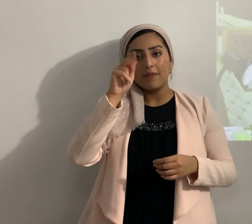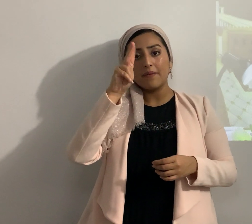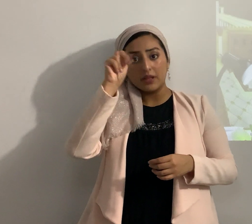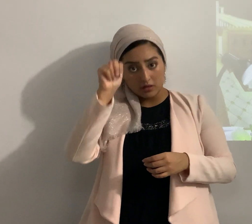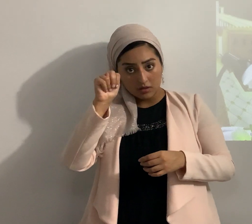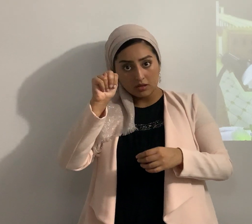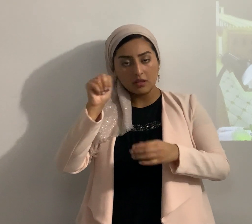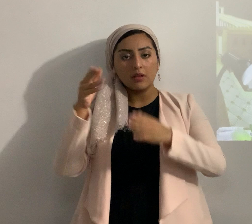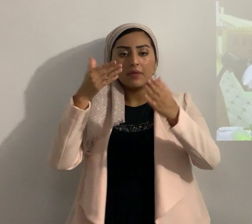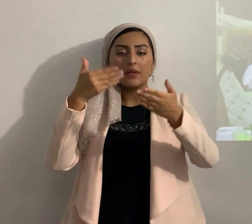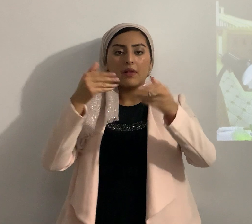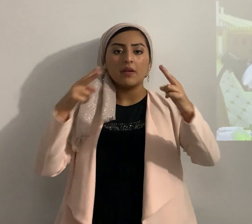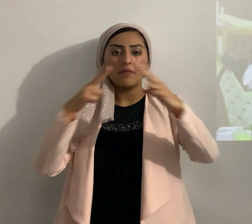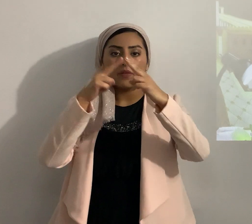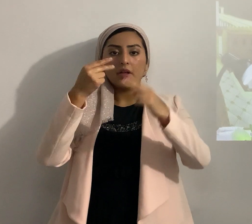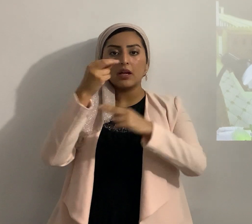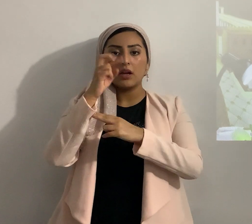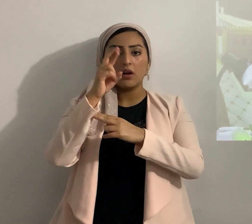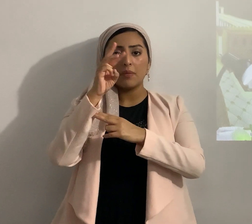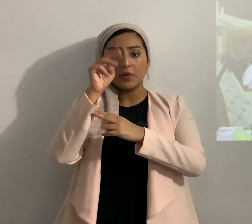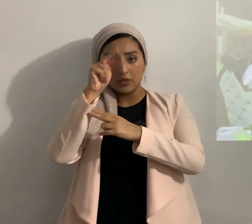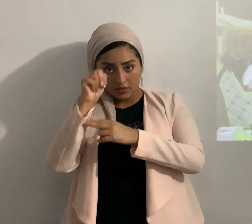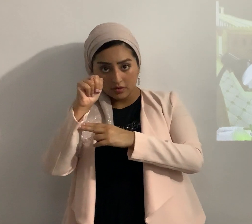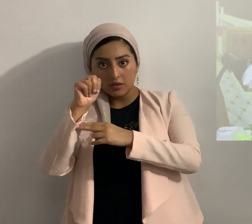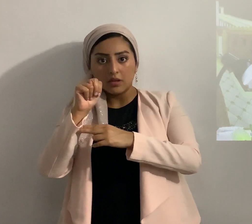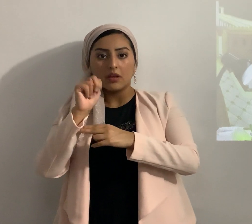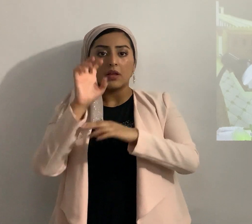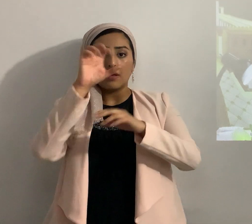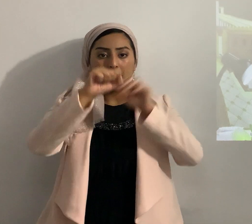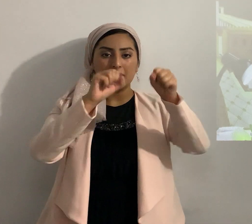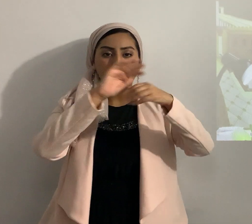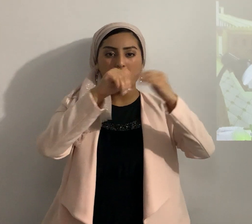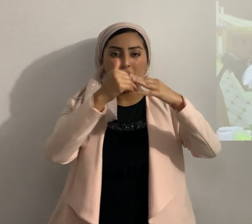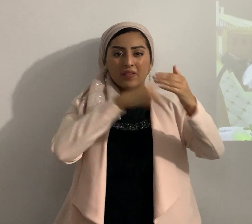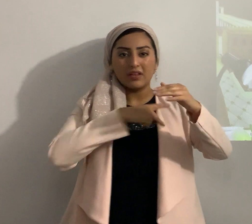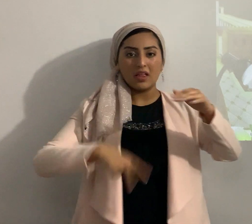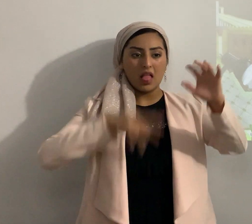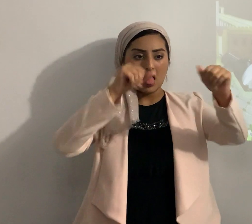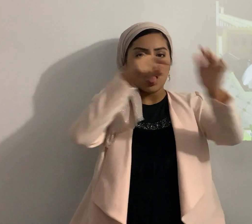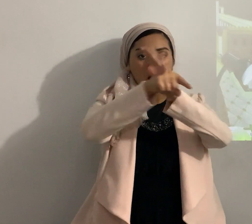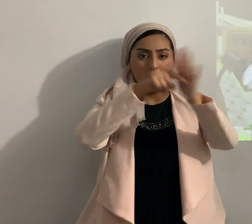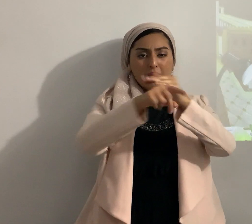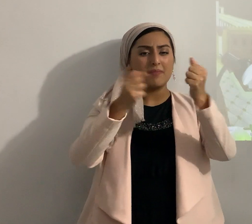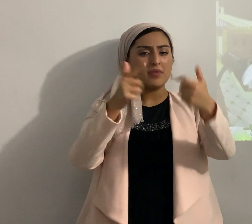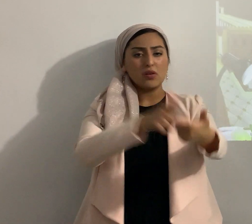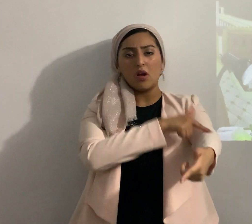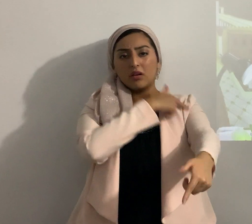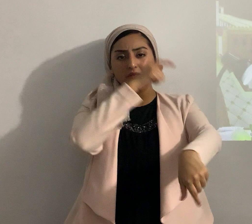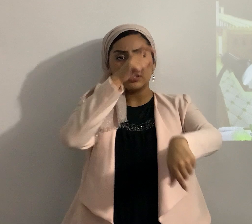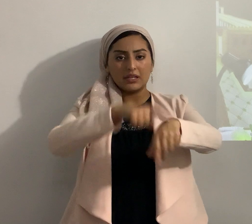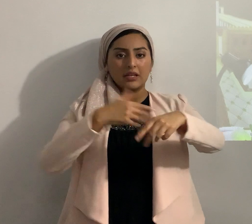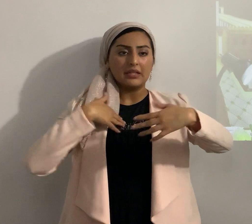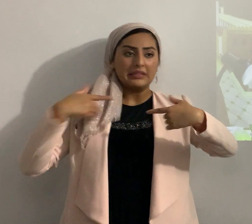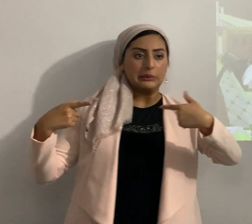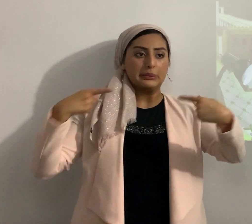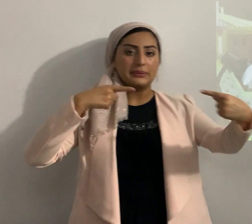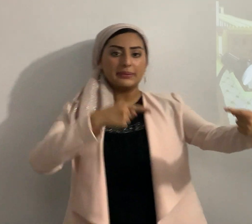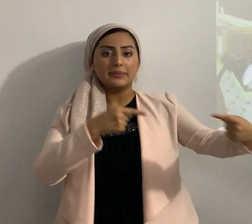tomó a sí mismo a todos sus reyes y los hirió y mató por mucho tiempo tuvo guerra José con estos reyes no hubo